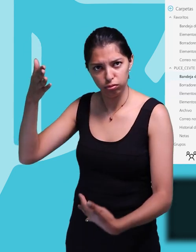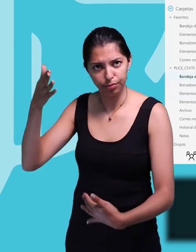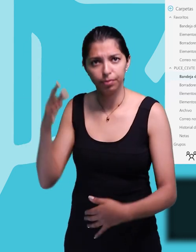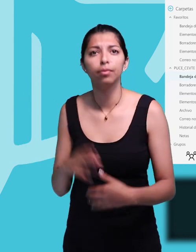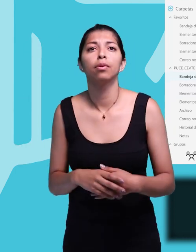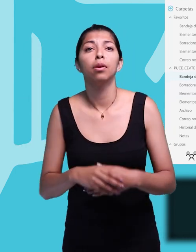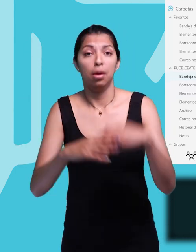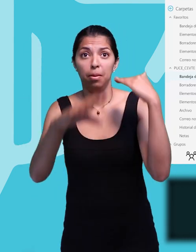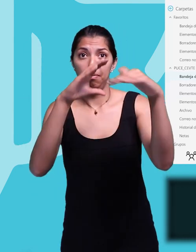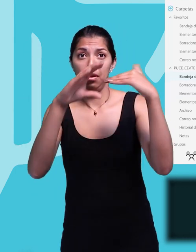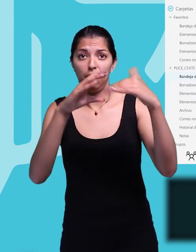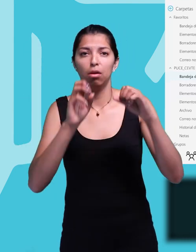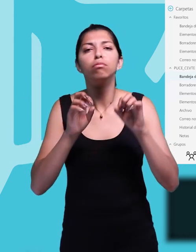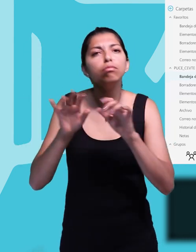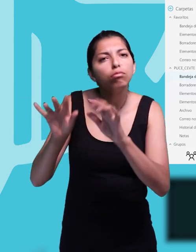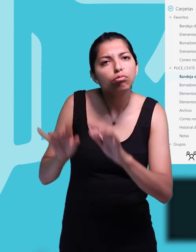el contenido como tal.